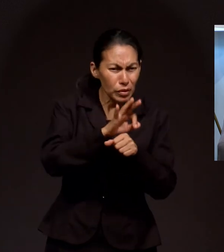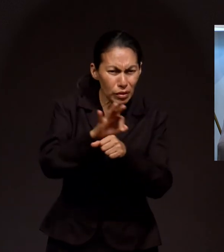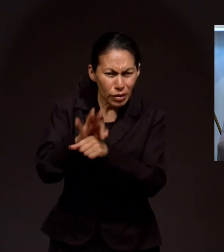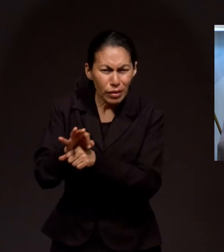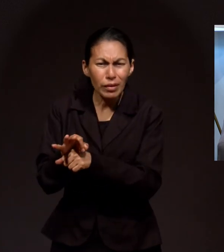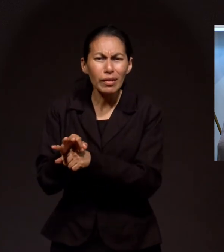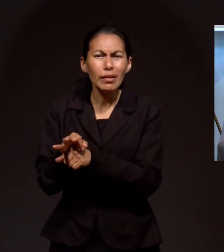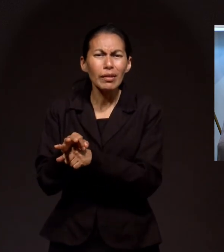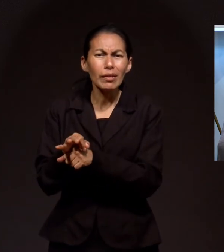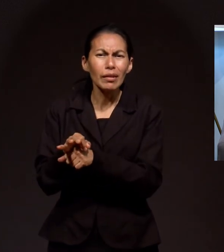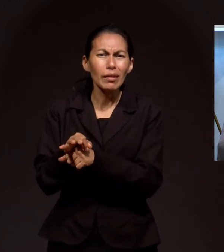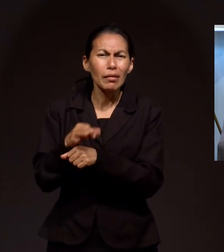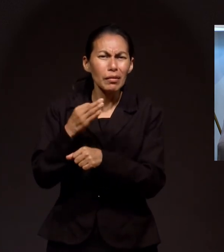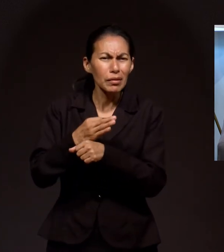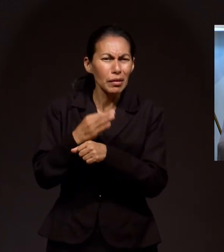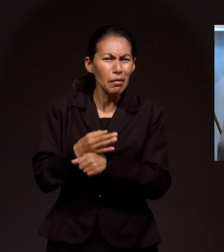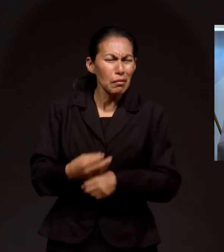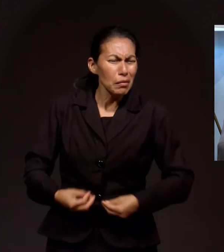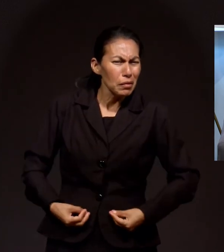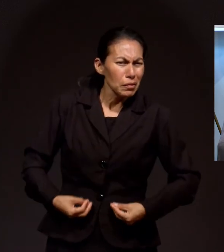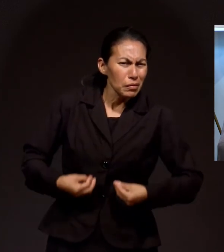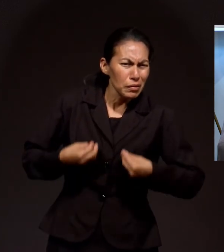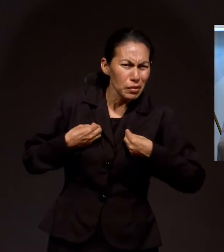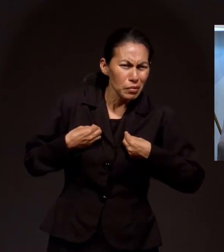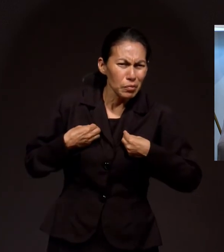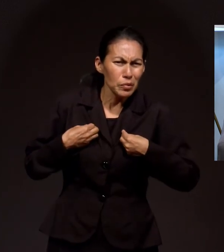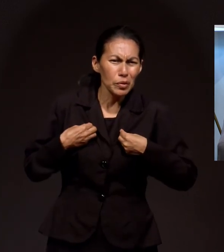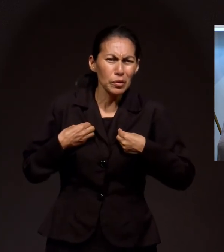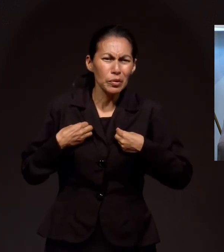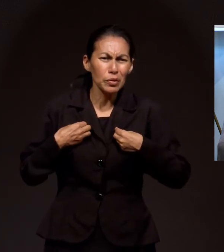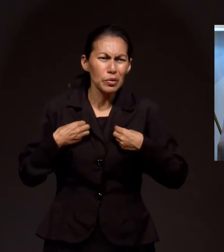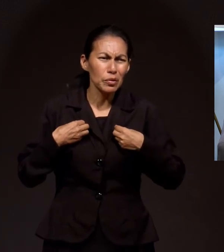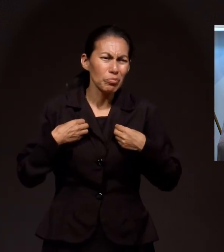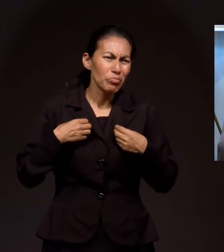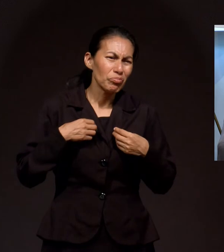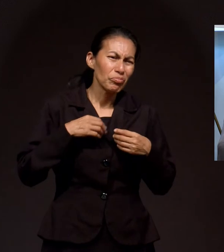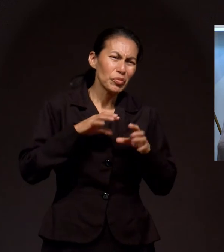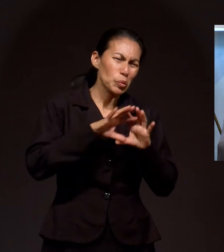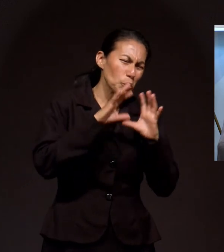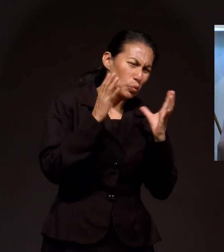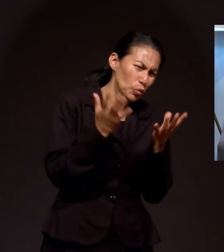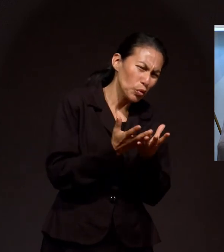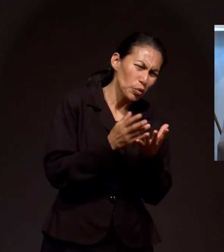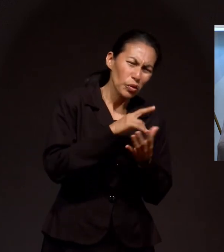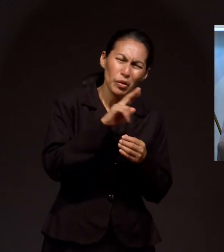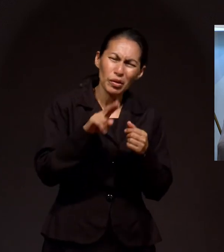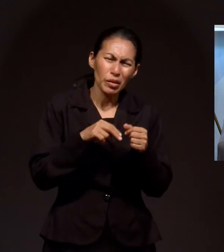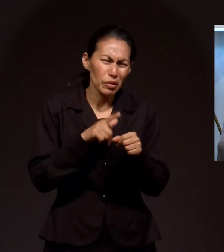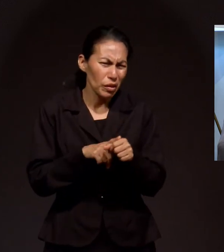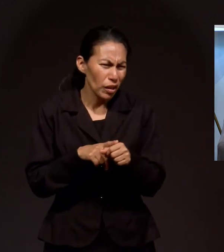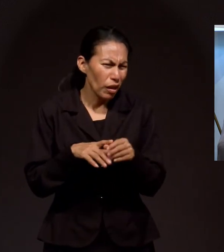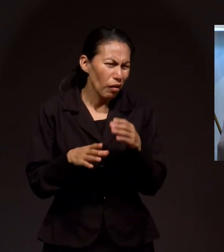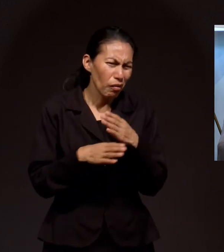O sea, vivimos en una época donde hay convulsiones en la naturaleza,